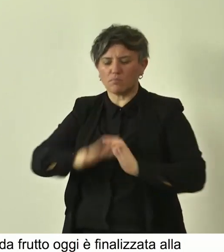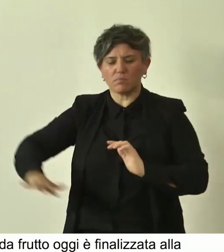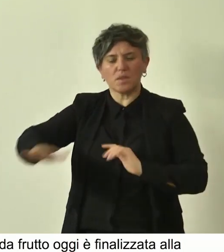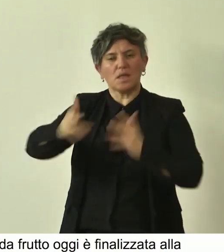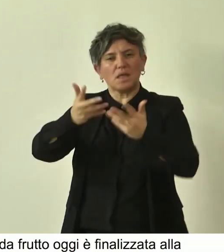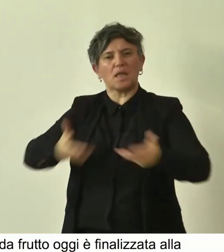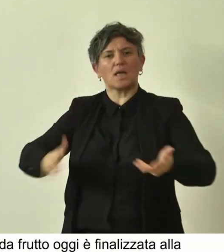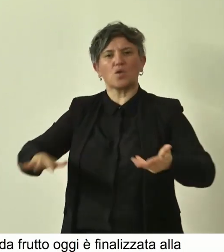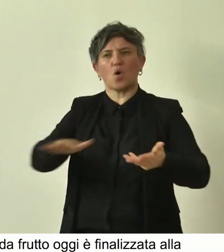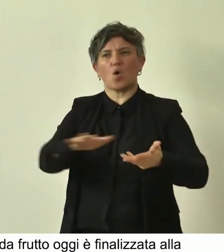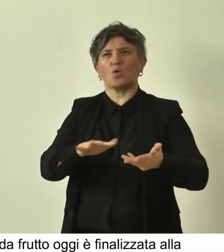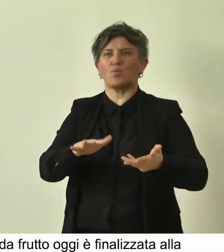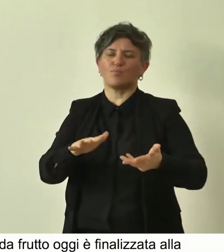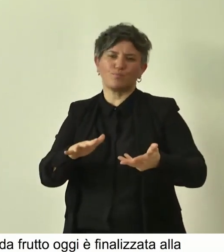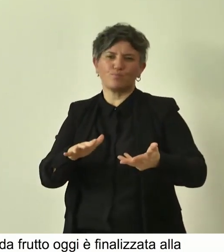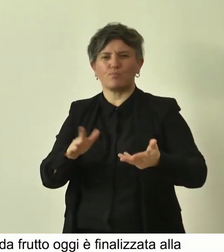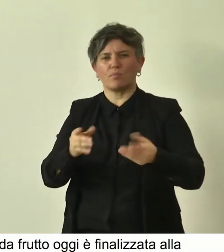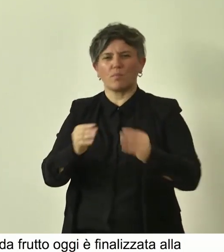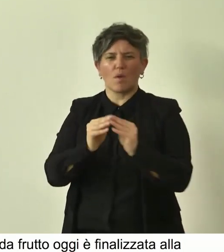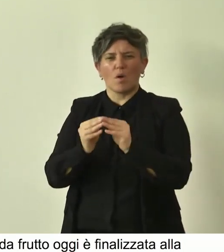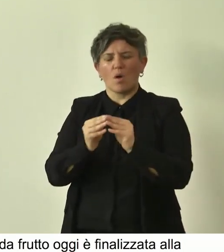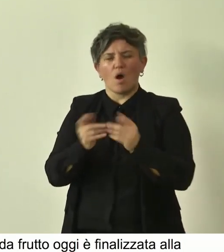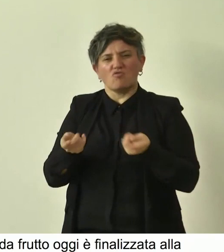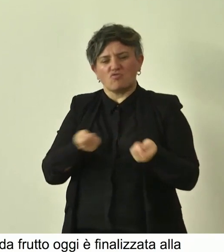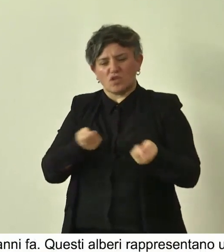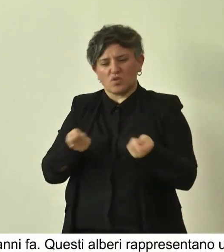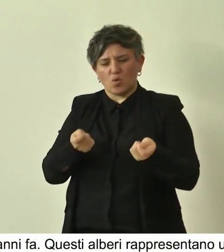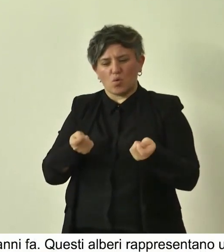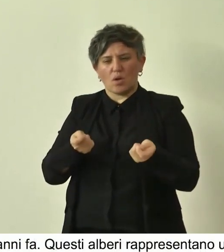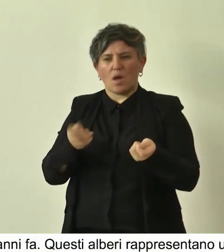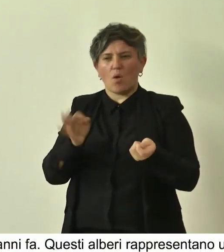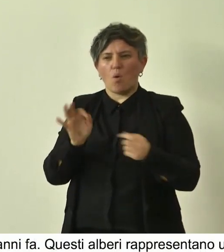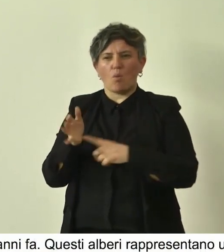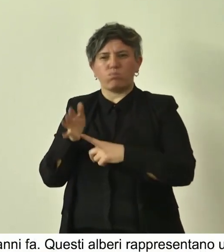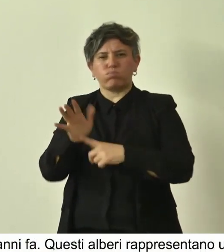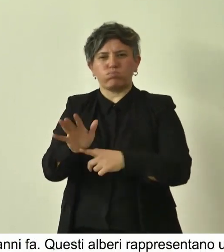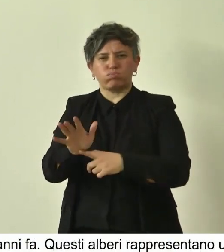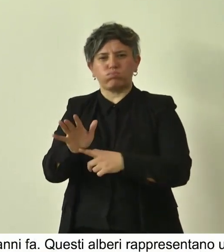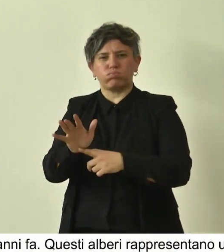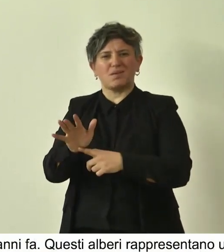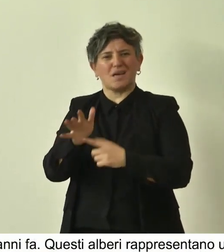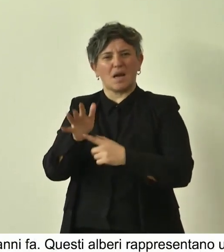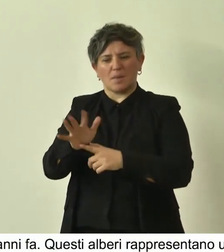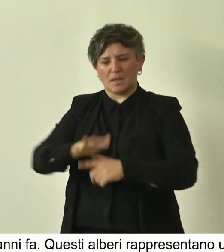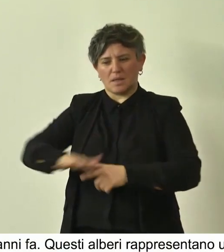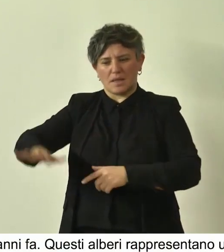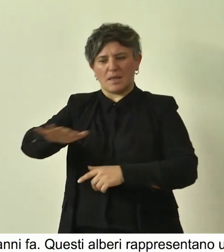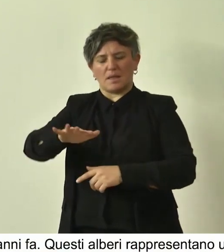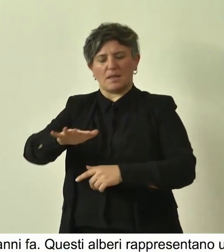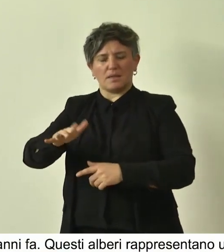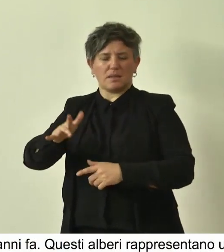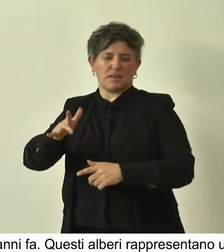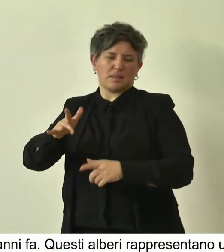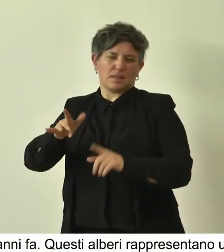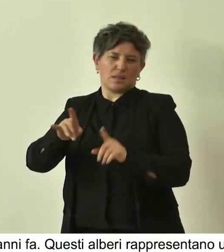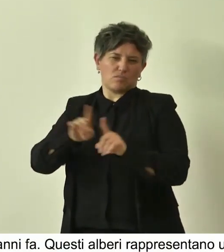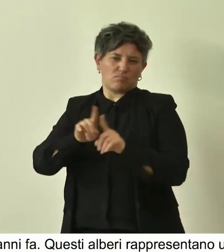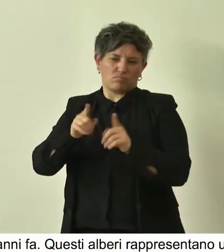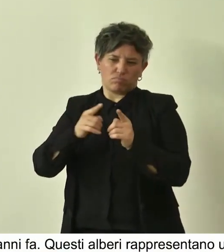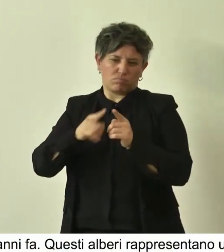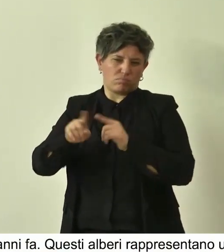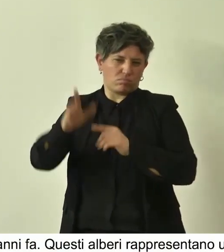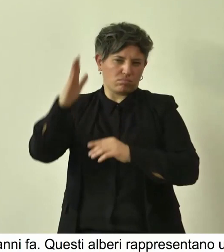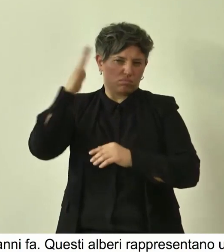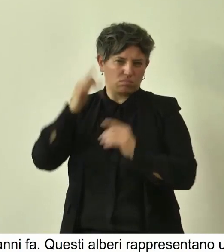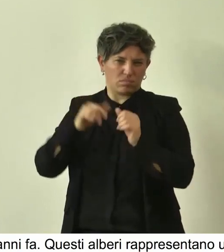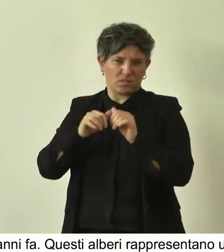modalità di gestione e di rappresentazione del territorio rurale differente da quella di oggi, quindi hanno un portato di